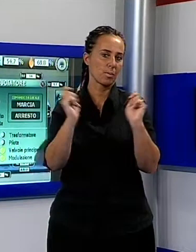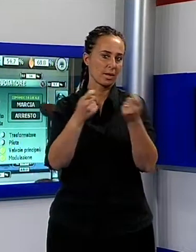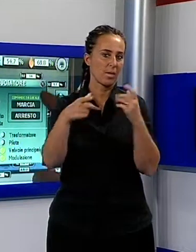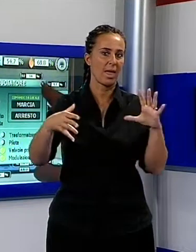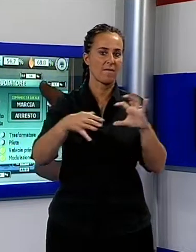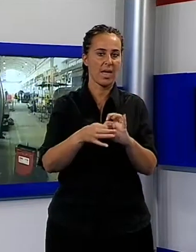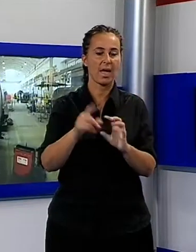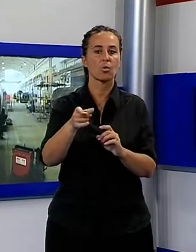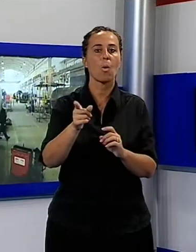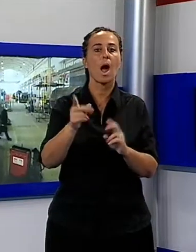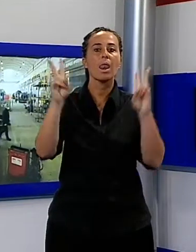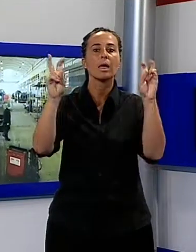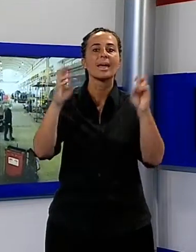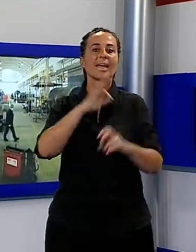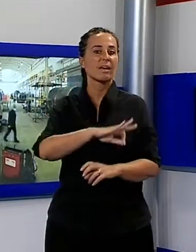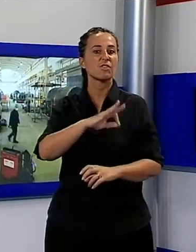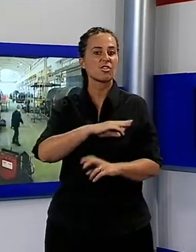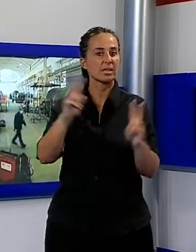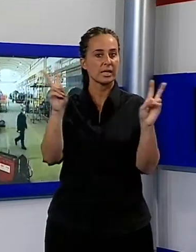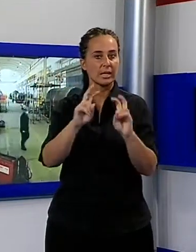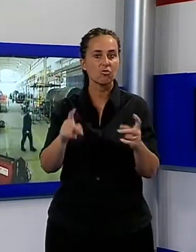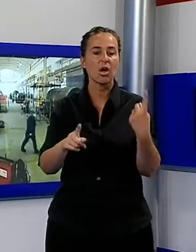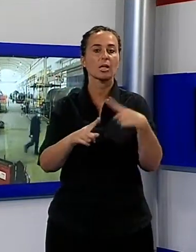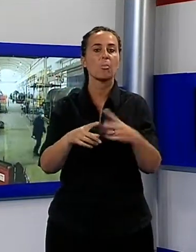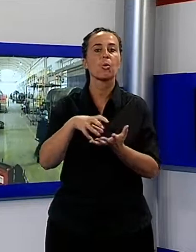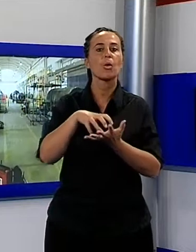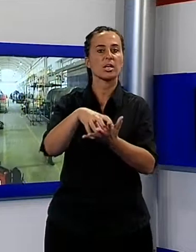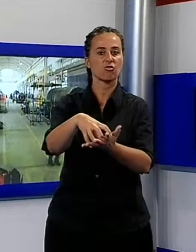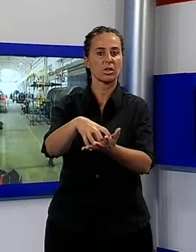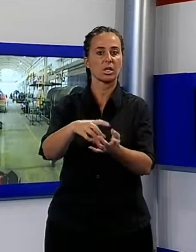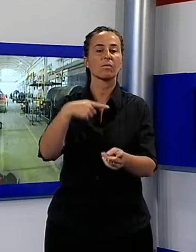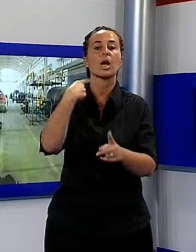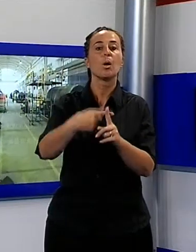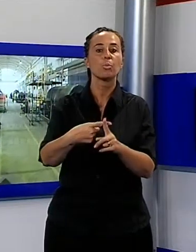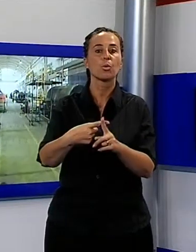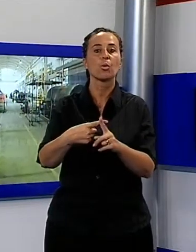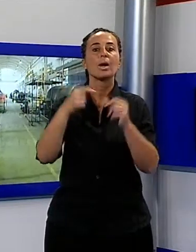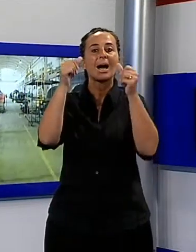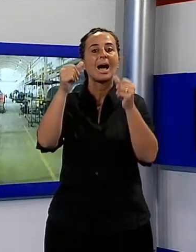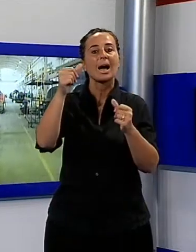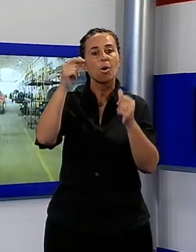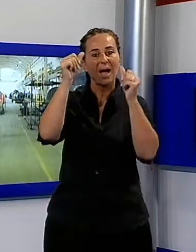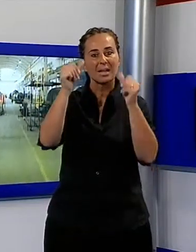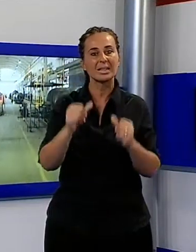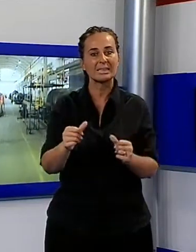efficienza energetica, gli incentivi e le procedure di attestazione nell'era dell'industria 4.0.